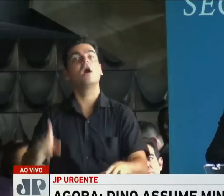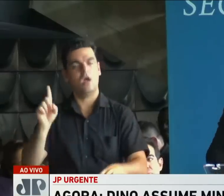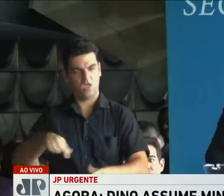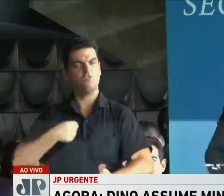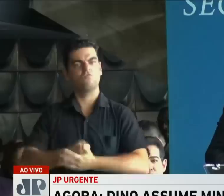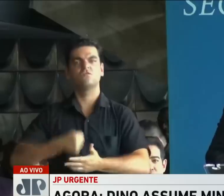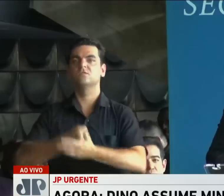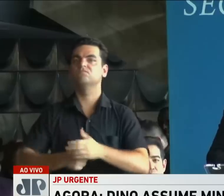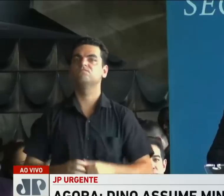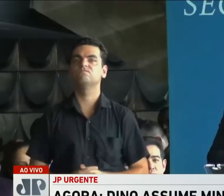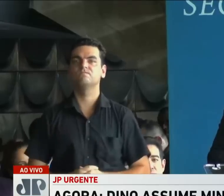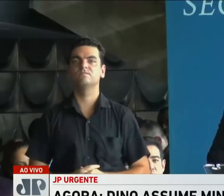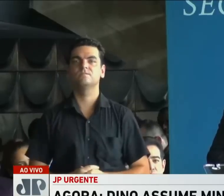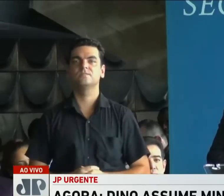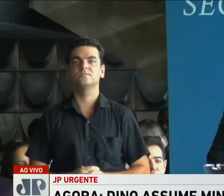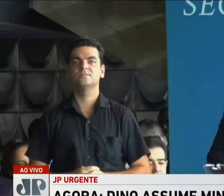e de violência.